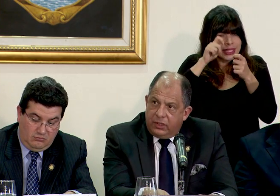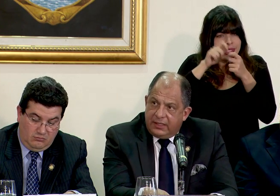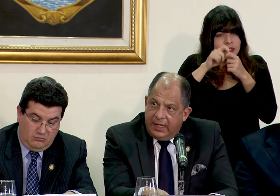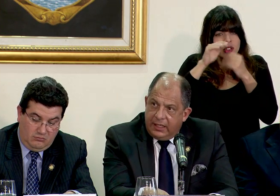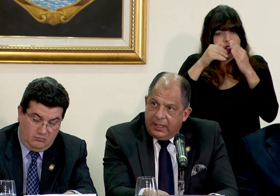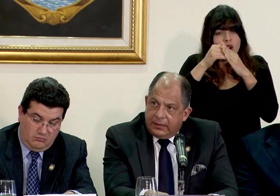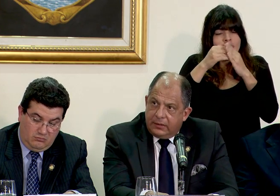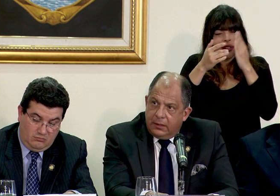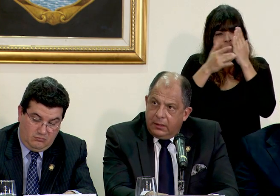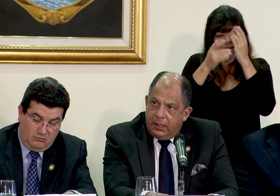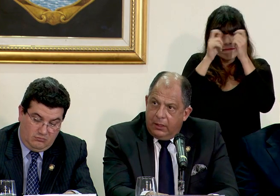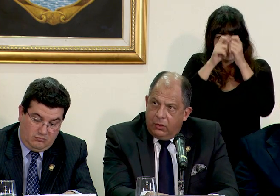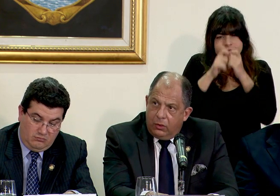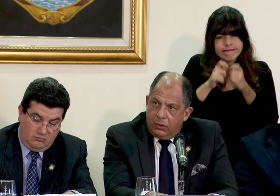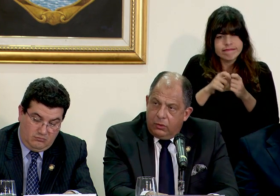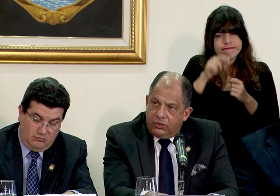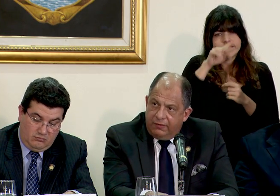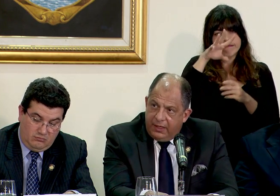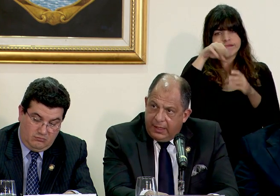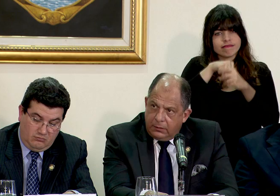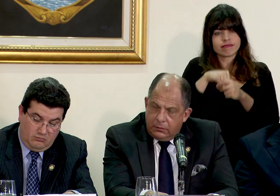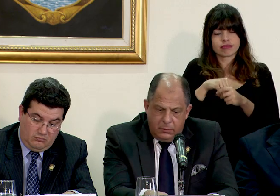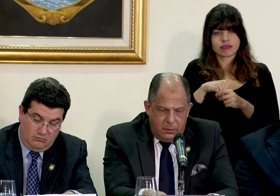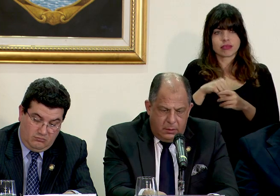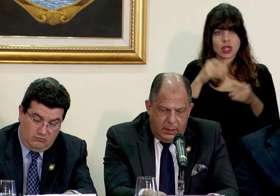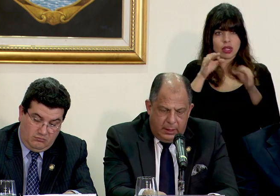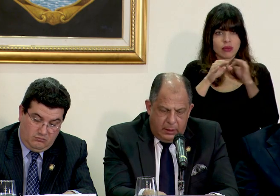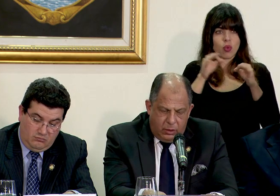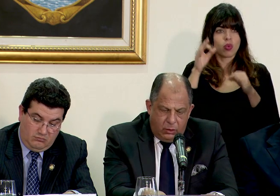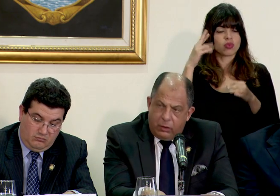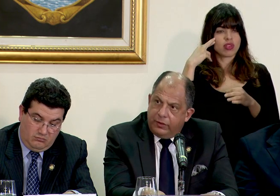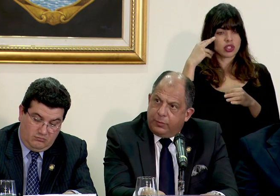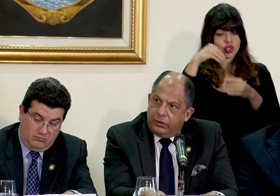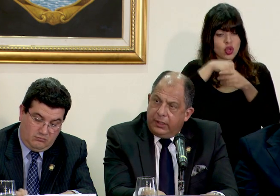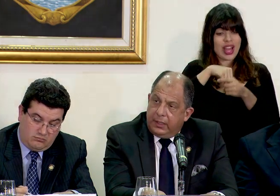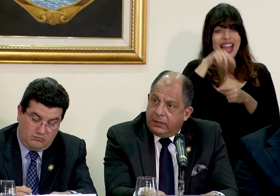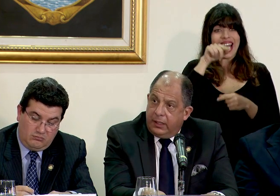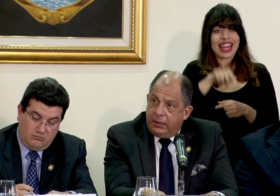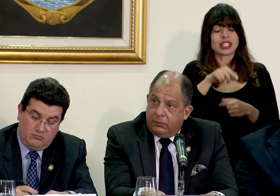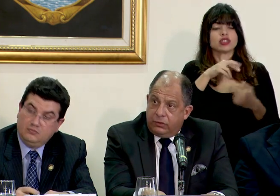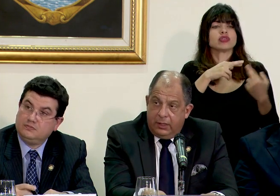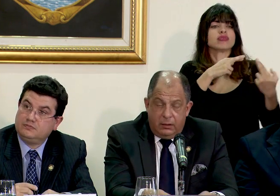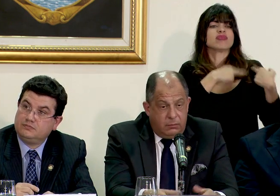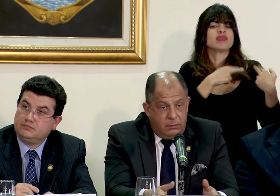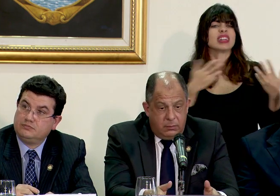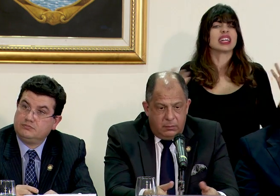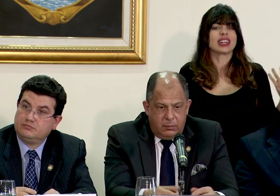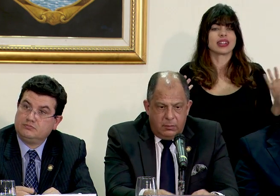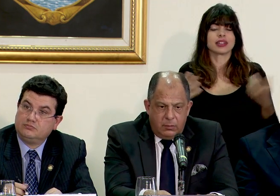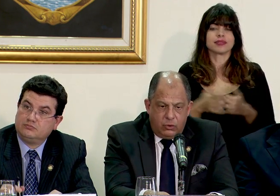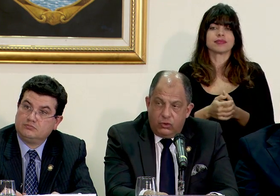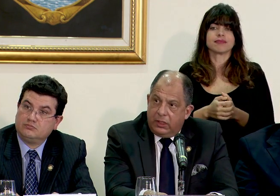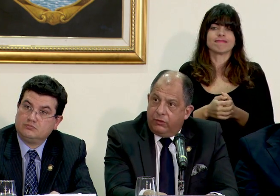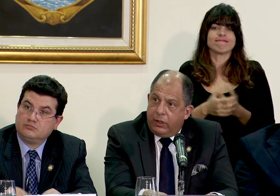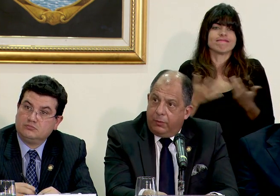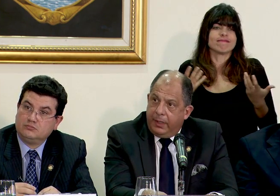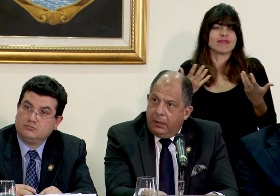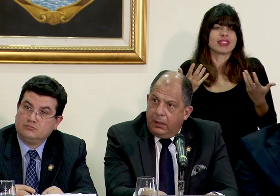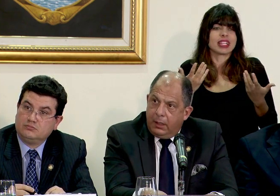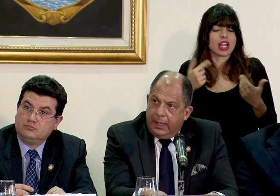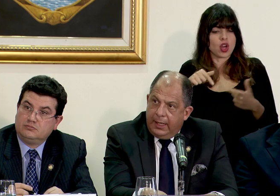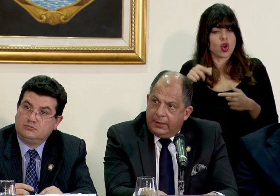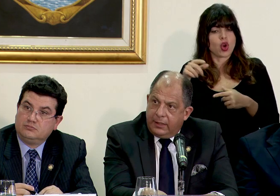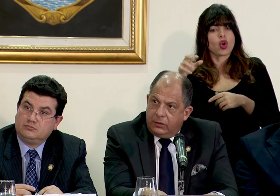justificaciones técnicas que lo justifican creo que lo que corresponde es que usted consulte con